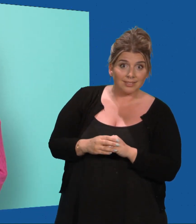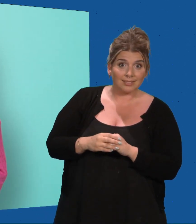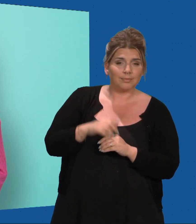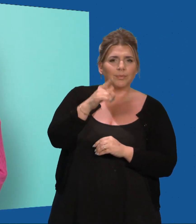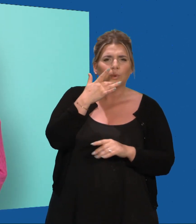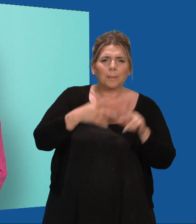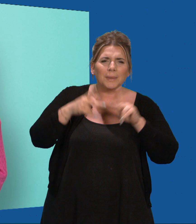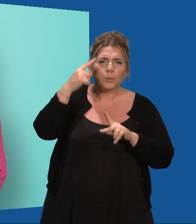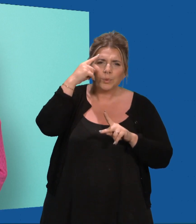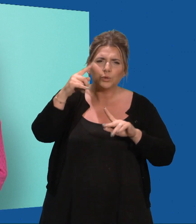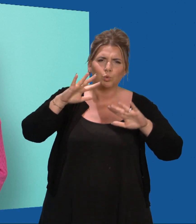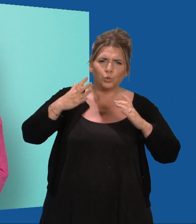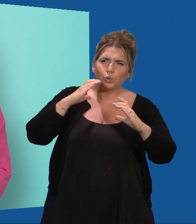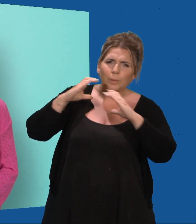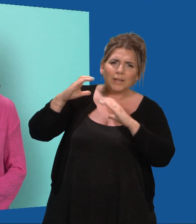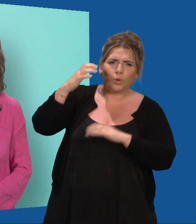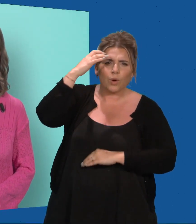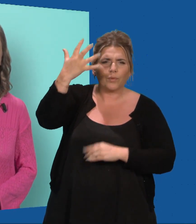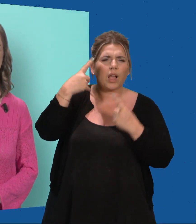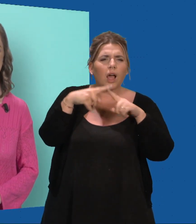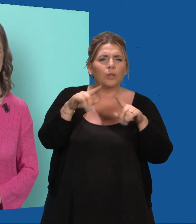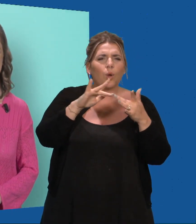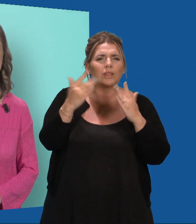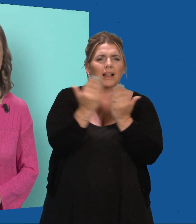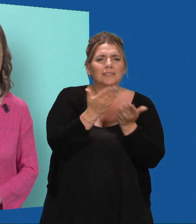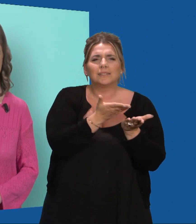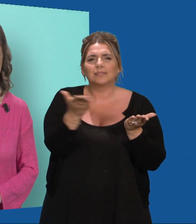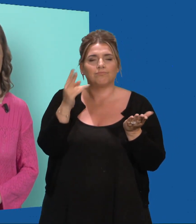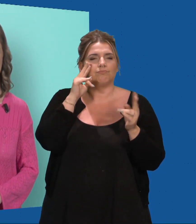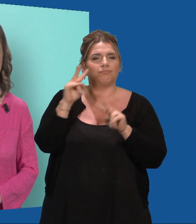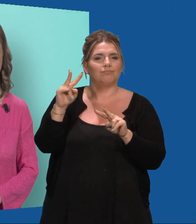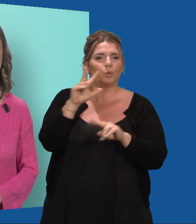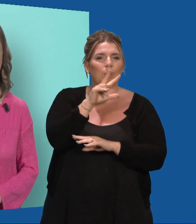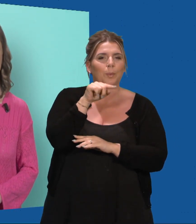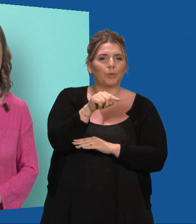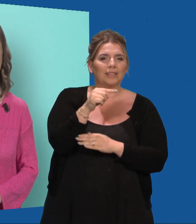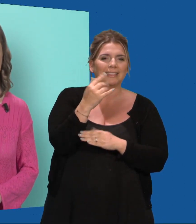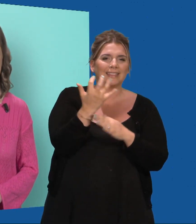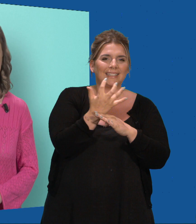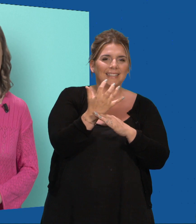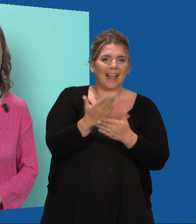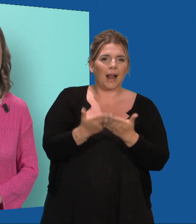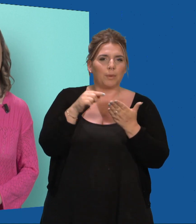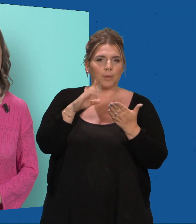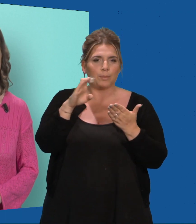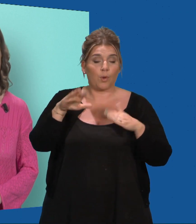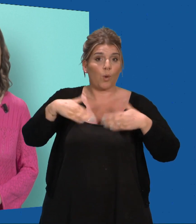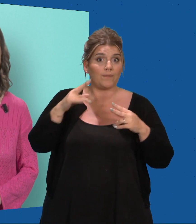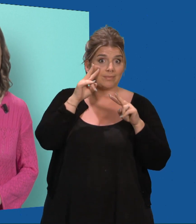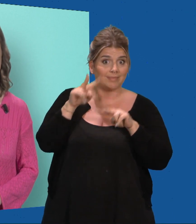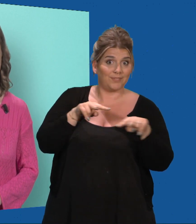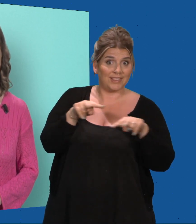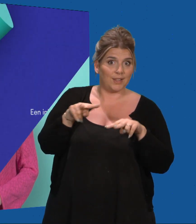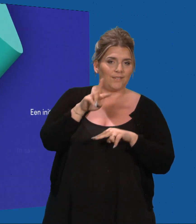overheid of andere online diensten? Surf dan naar digihelper.be of bekijk meer video's op